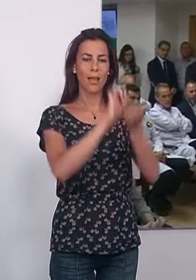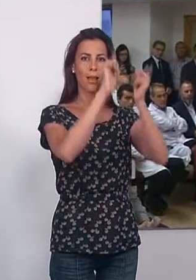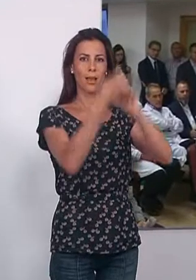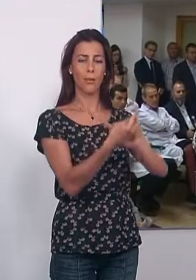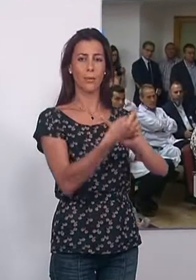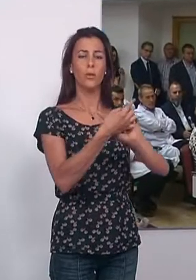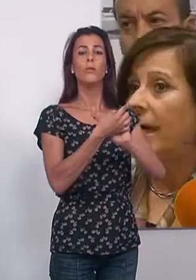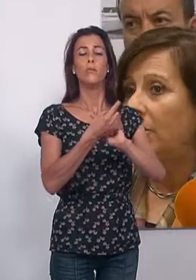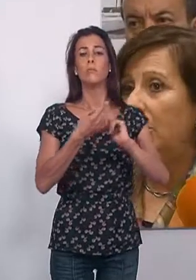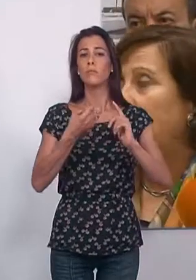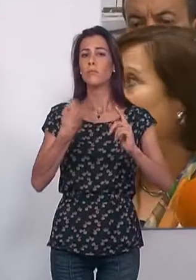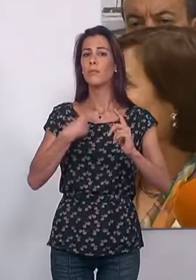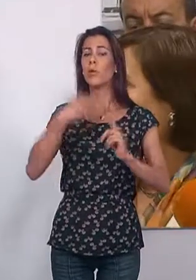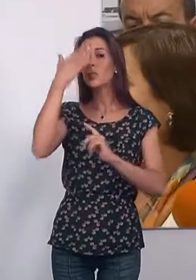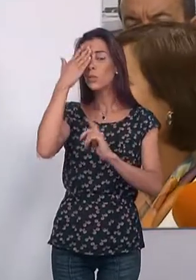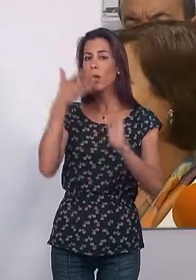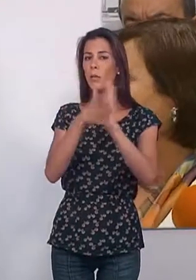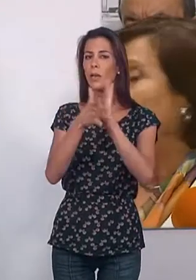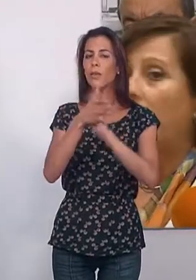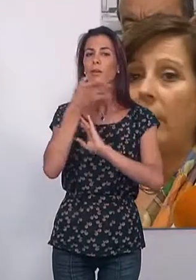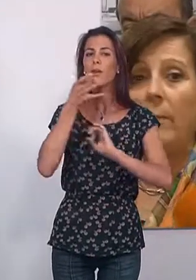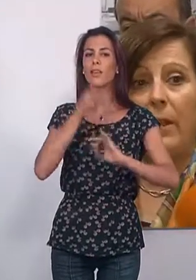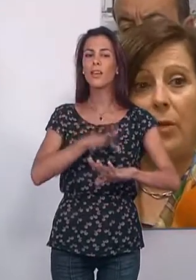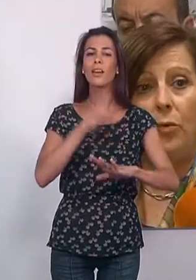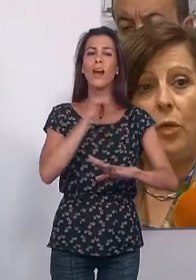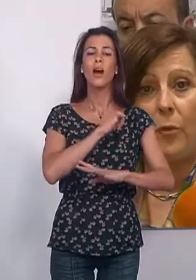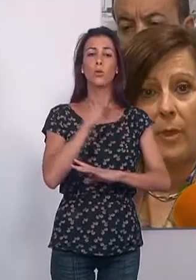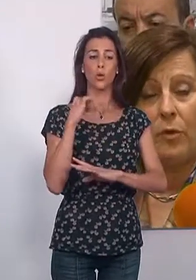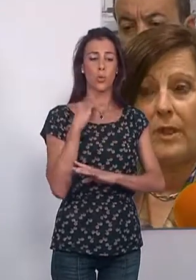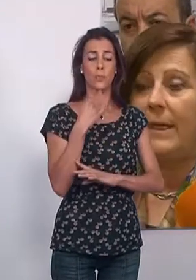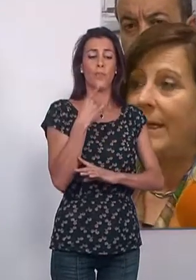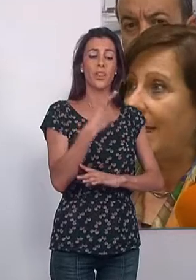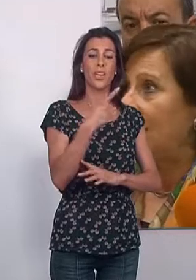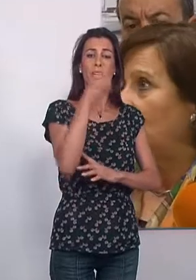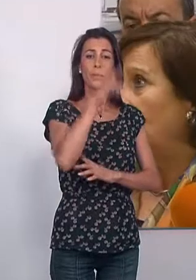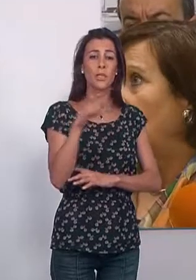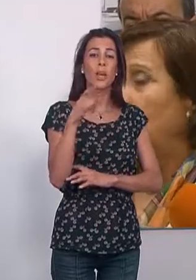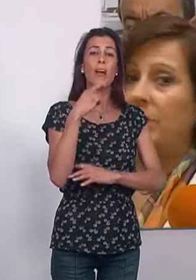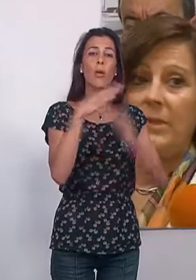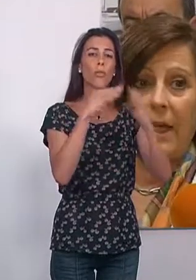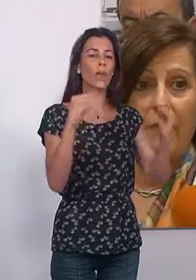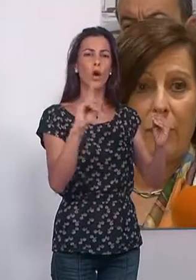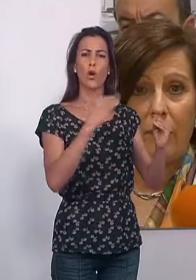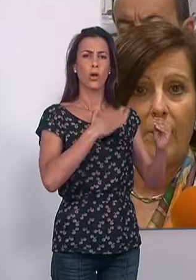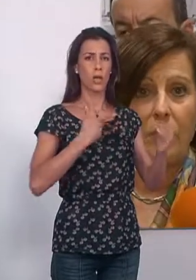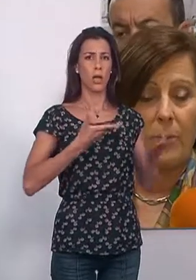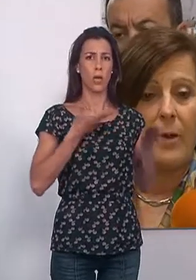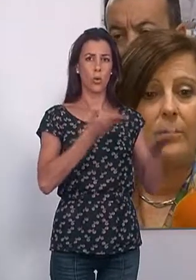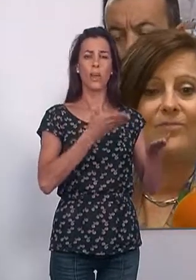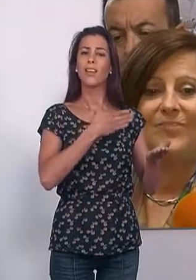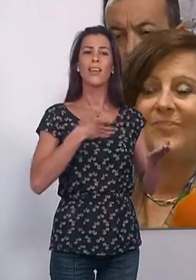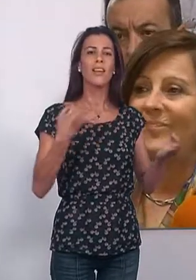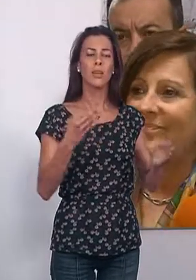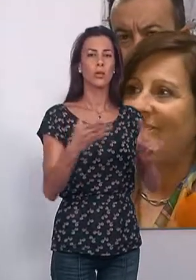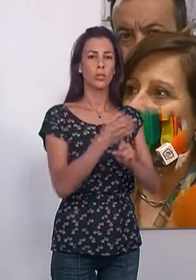surge, según ha apuntado la titular del ente autonómico, de que los andaluces no quieren ayudas, sino quieren